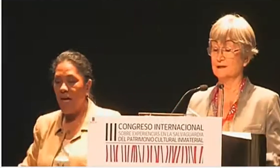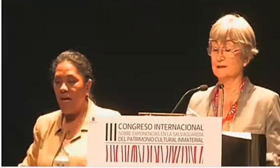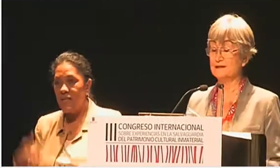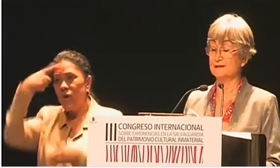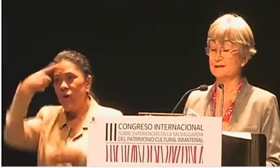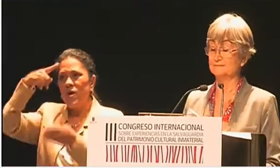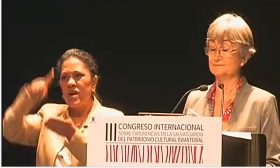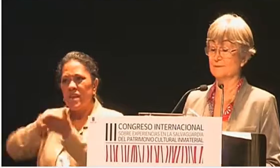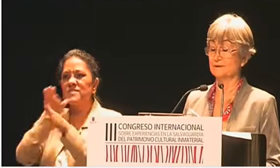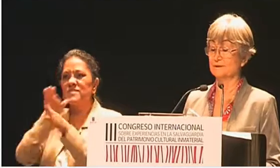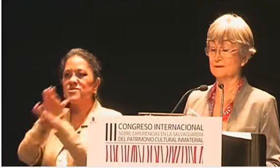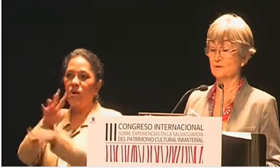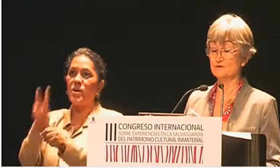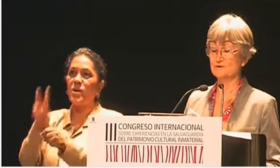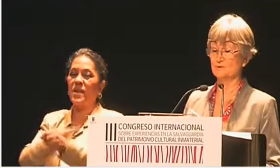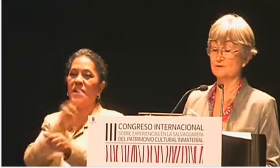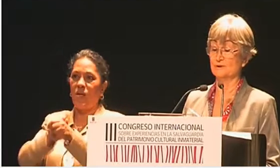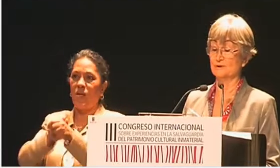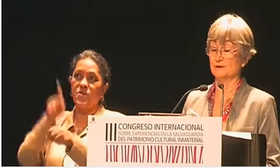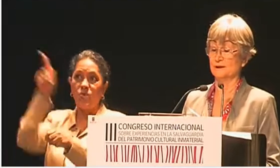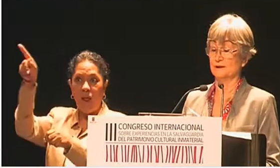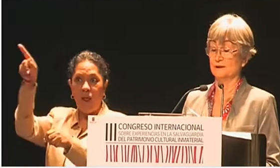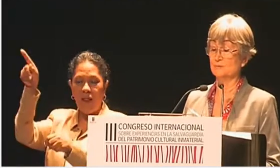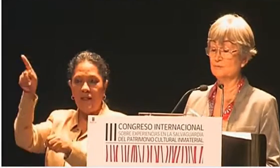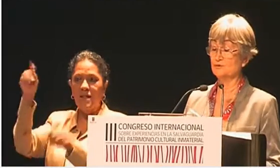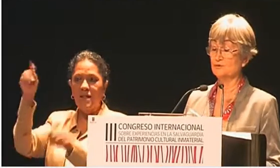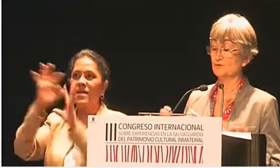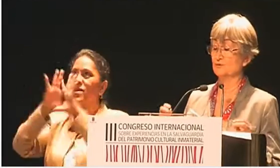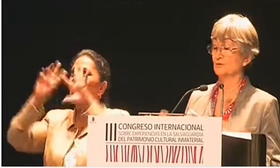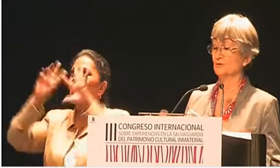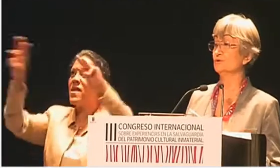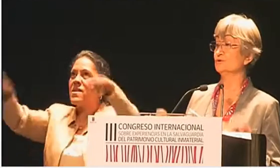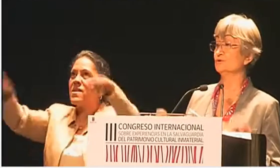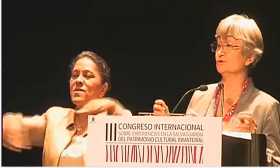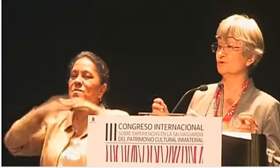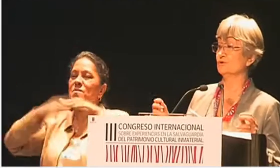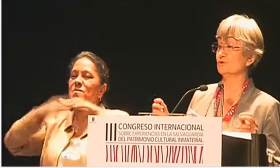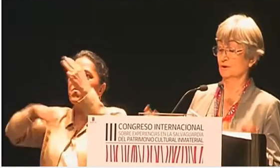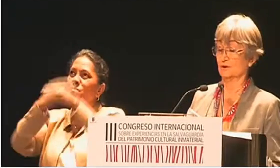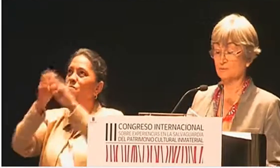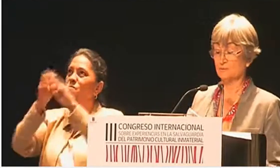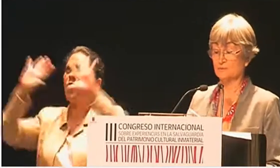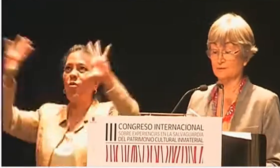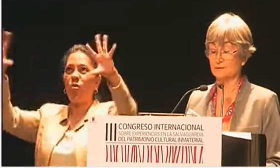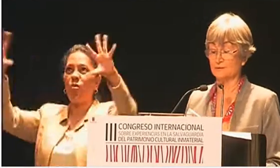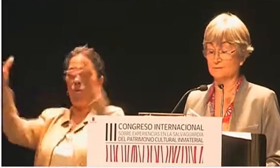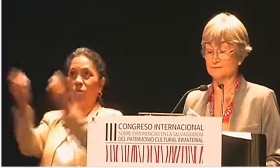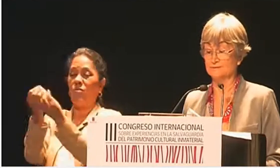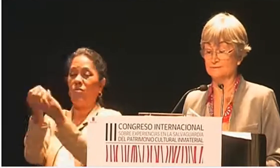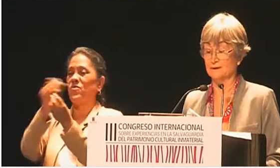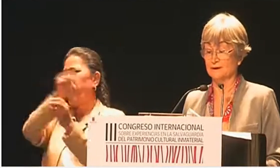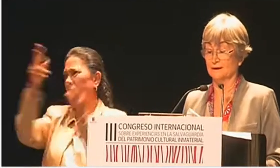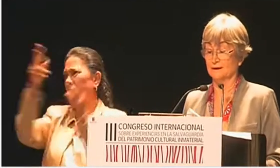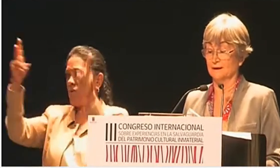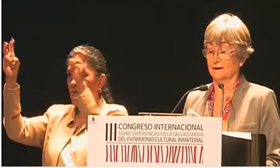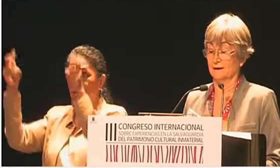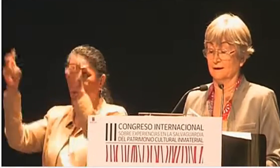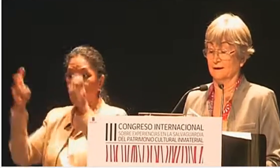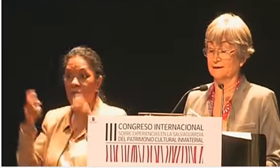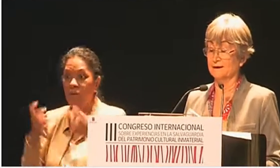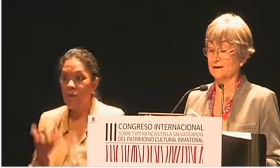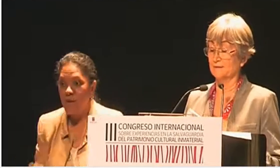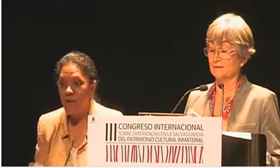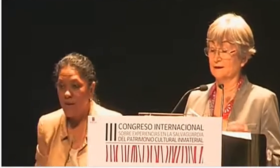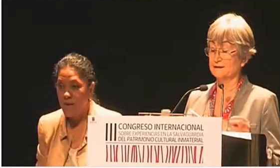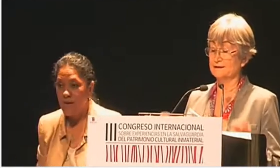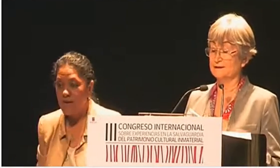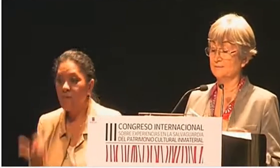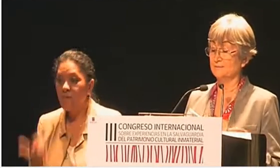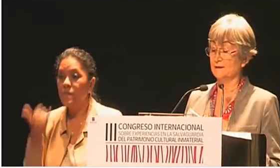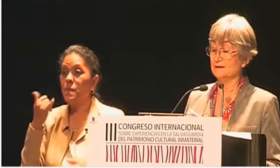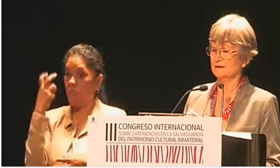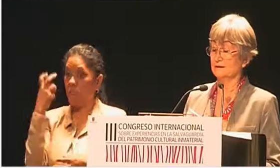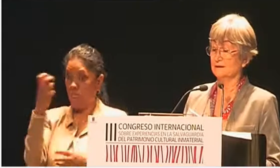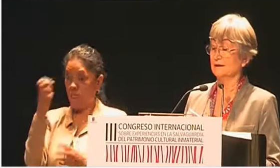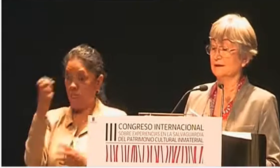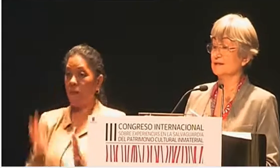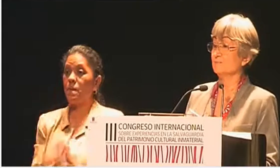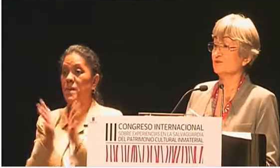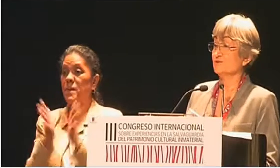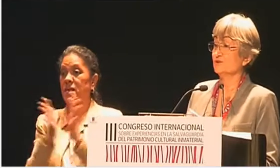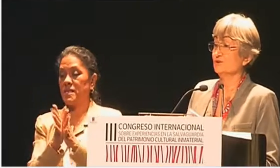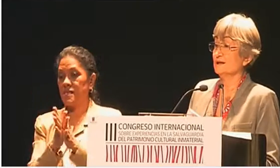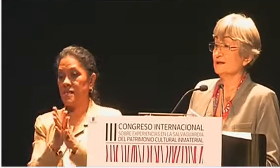naturaleza y el cosmos, y muchos otros rubros. Y en la que participan